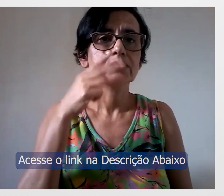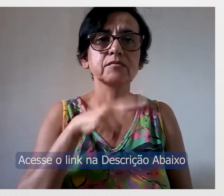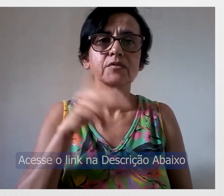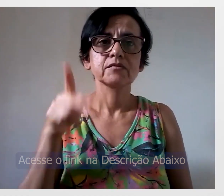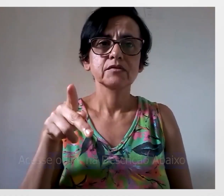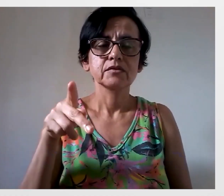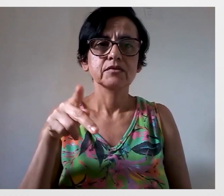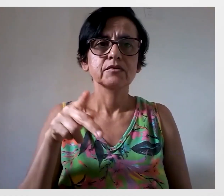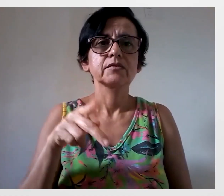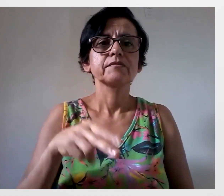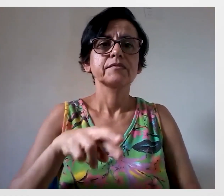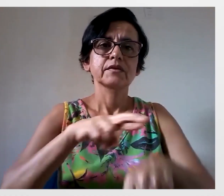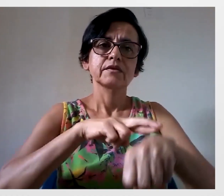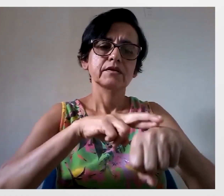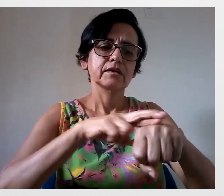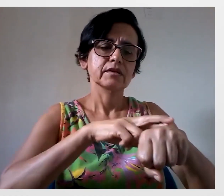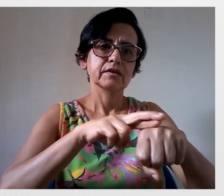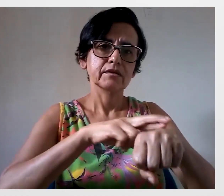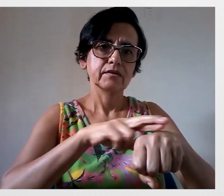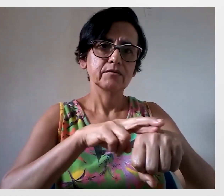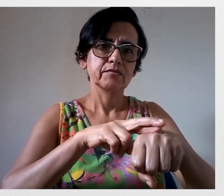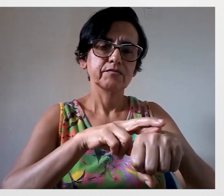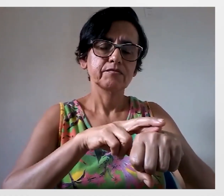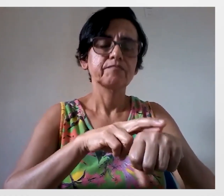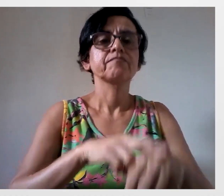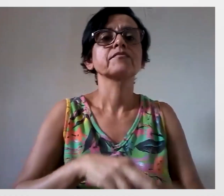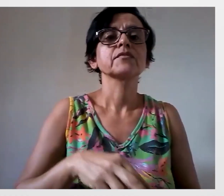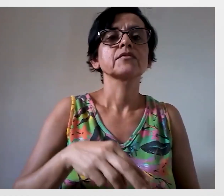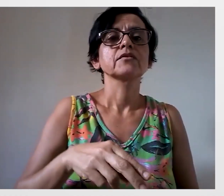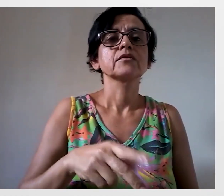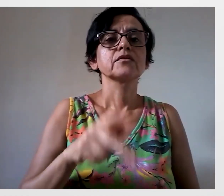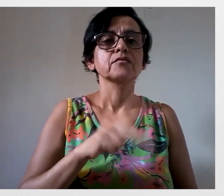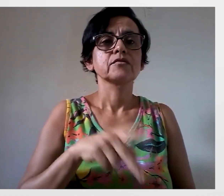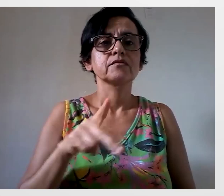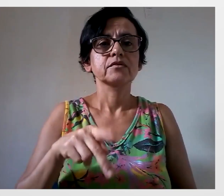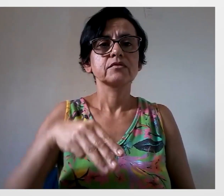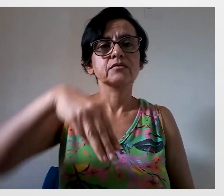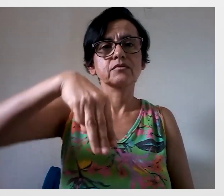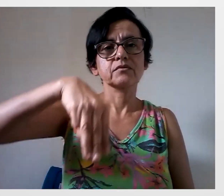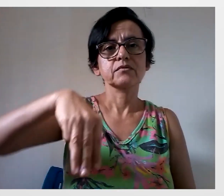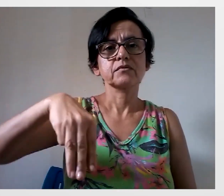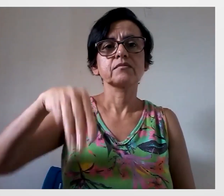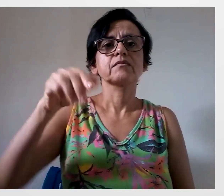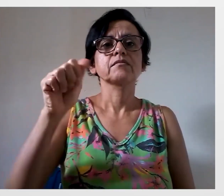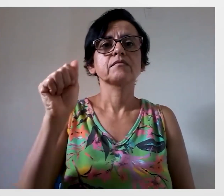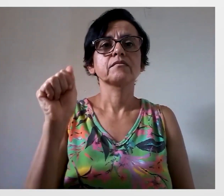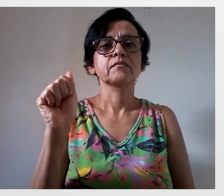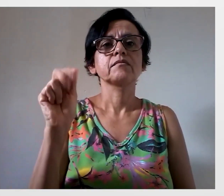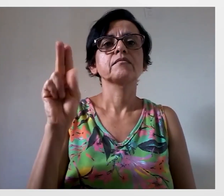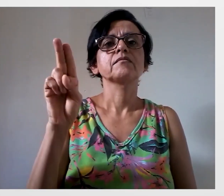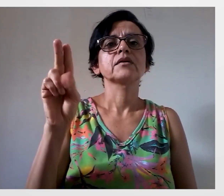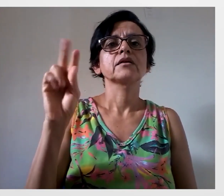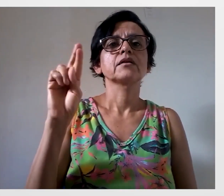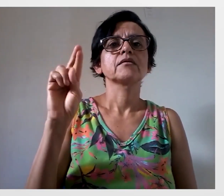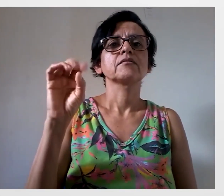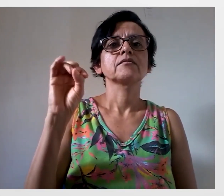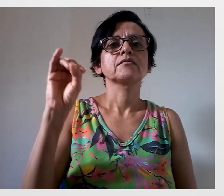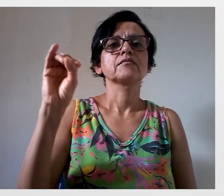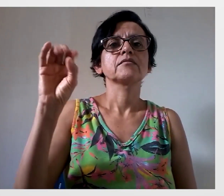Também, a professora Raquel Barreto e o professor Madison me auxiliaram nesse processo, me